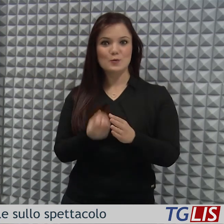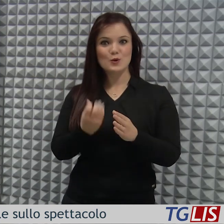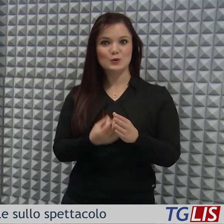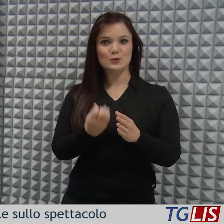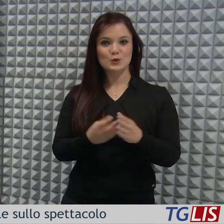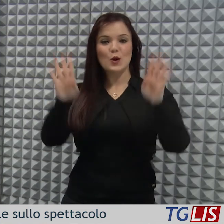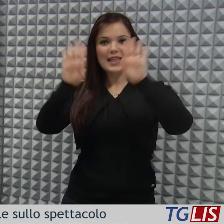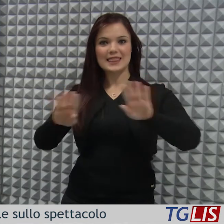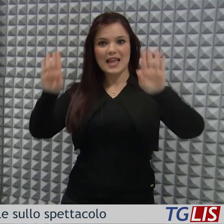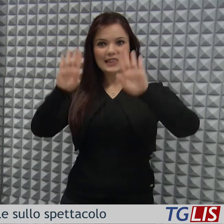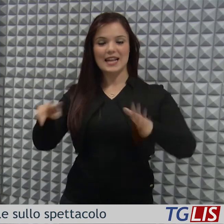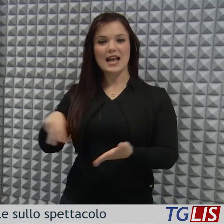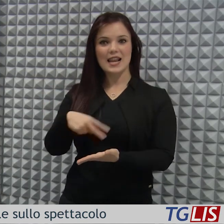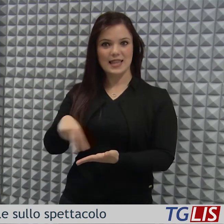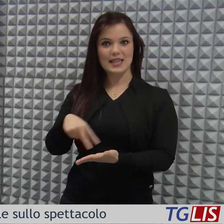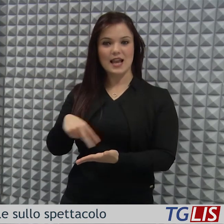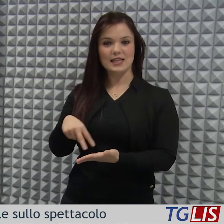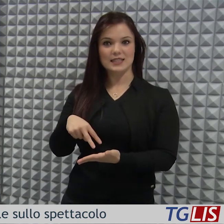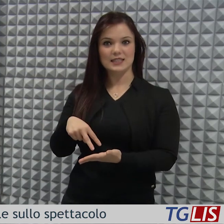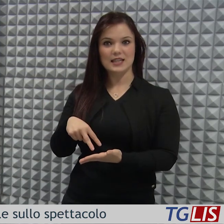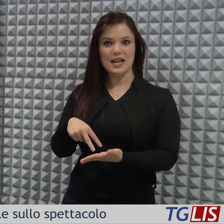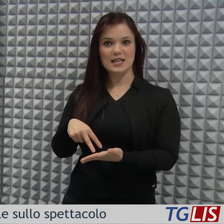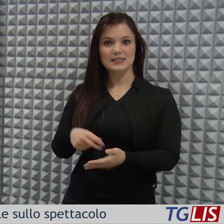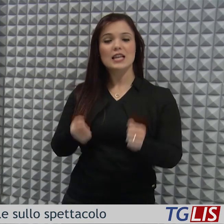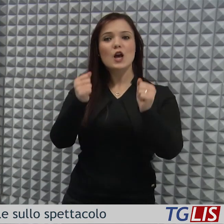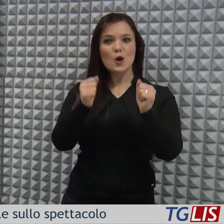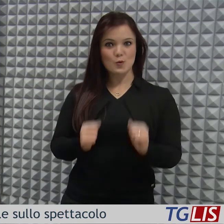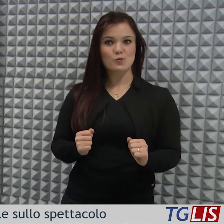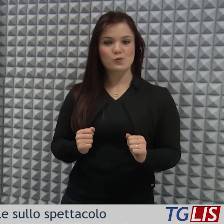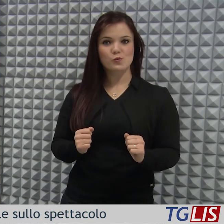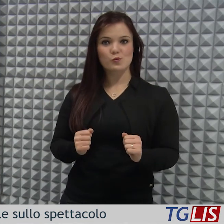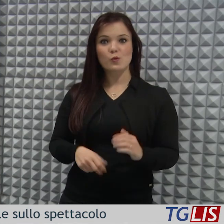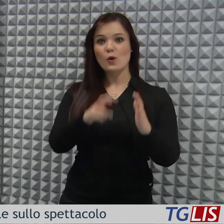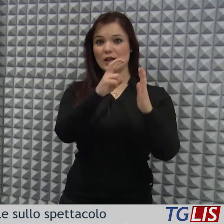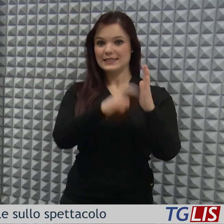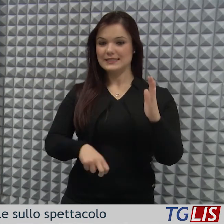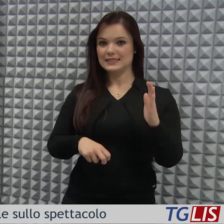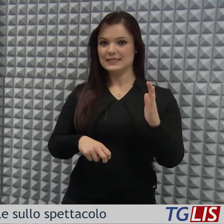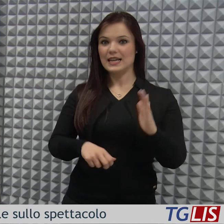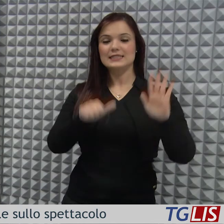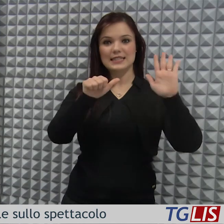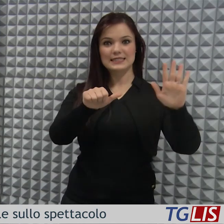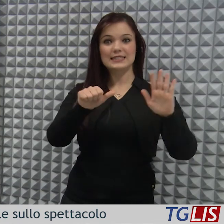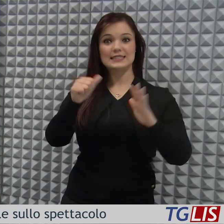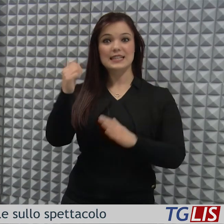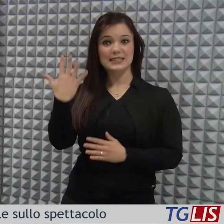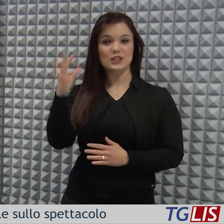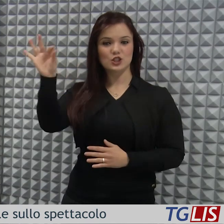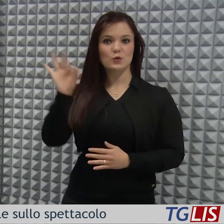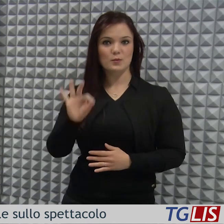i centri di produzione teatrale e di danza potranno avvalersi del credito d'imposta del